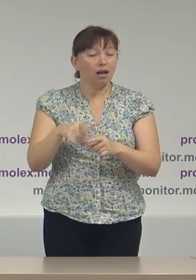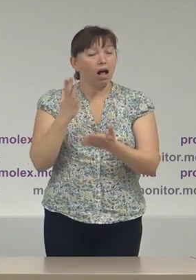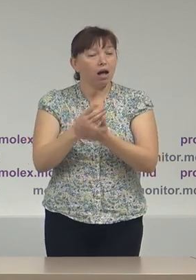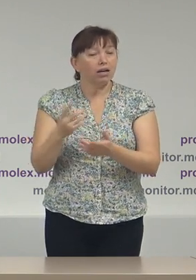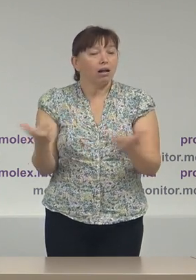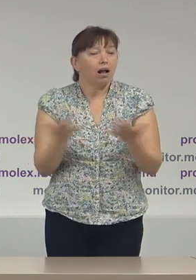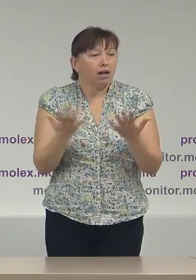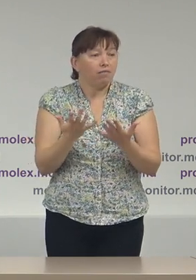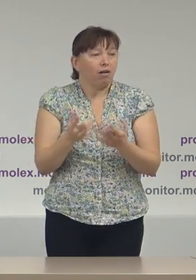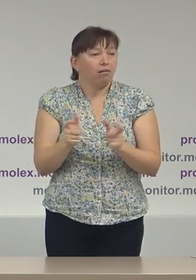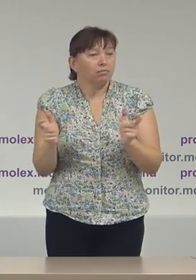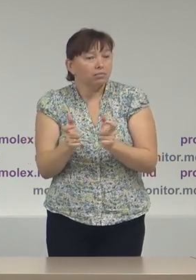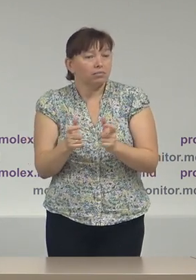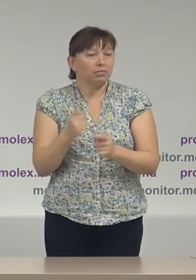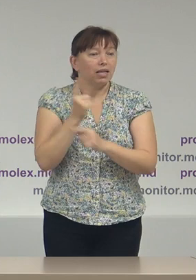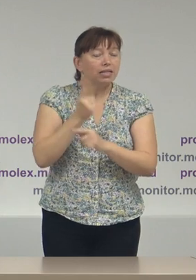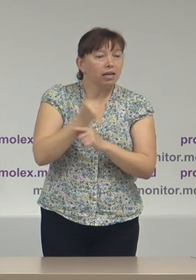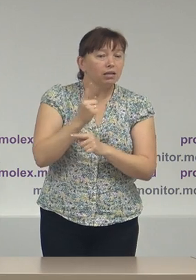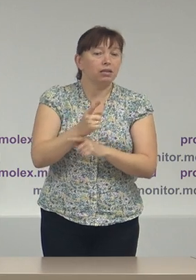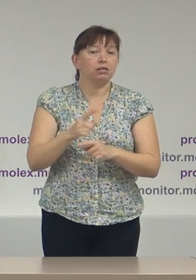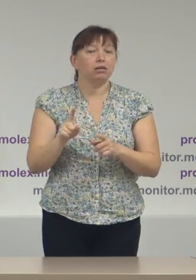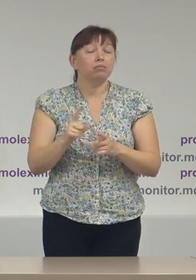care parvin de la țările